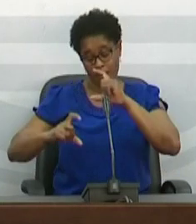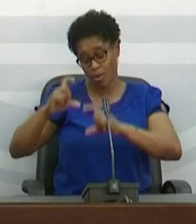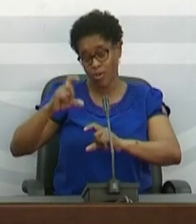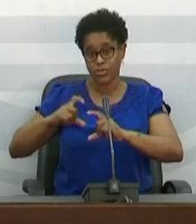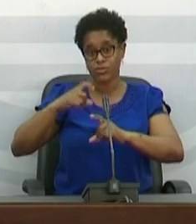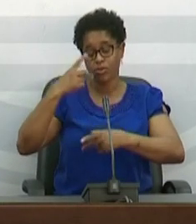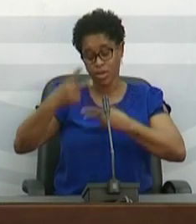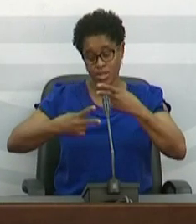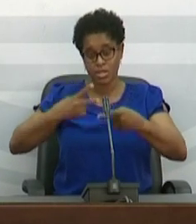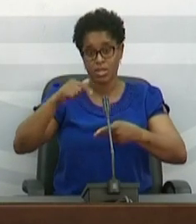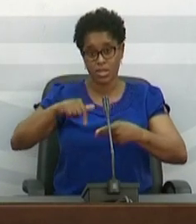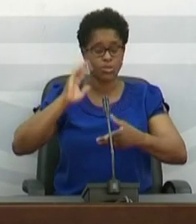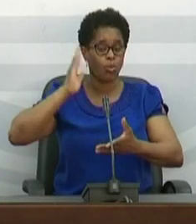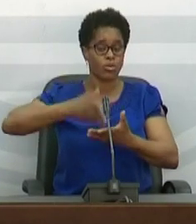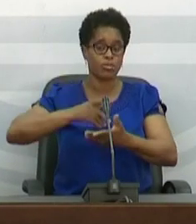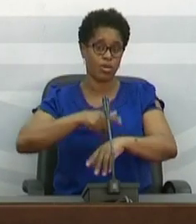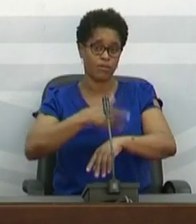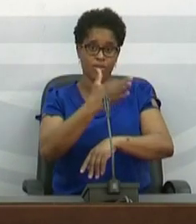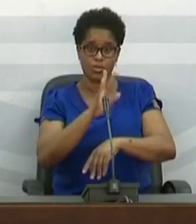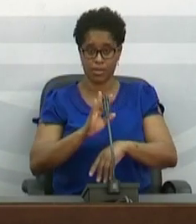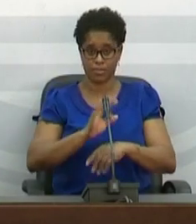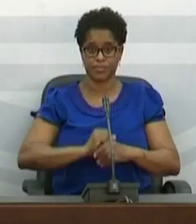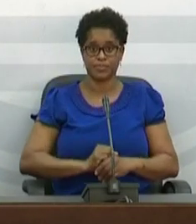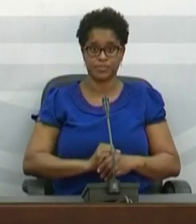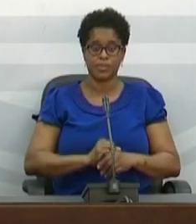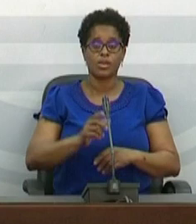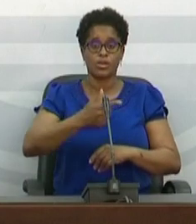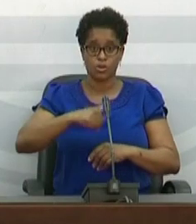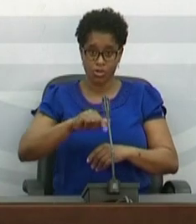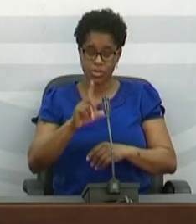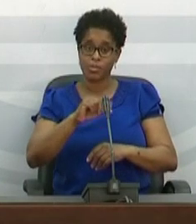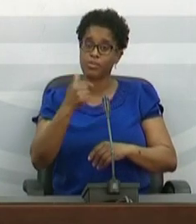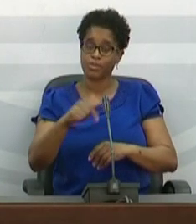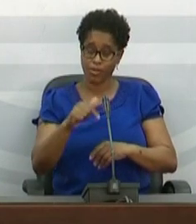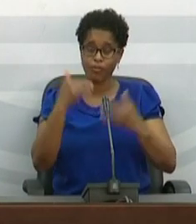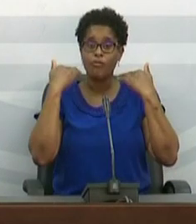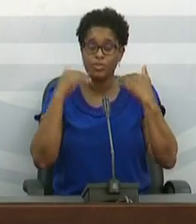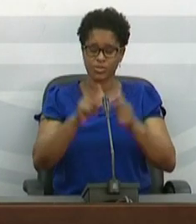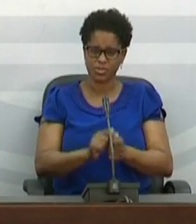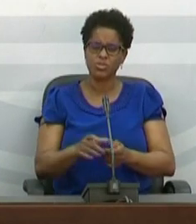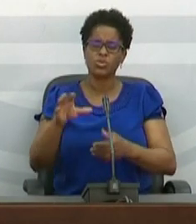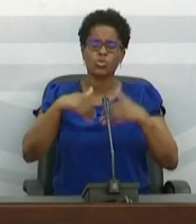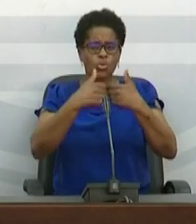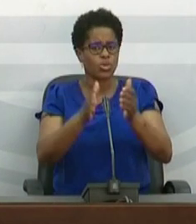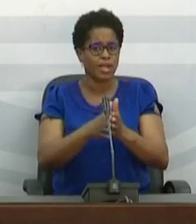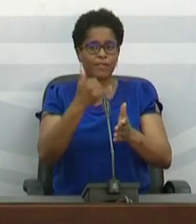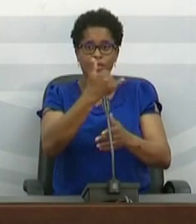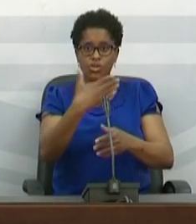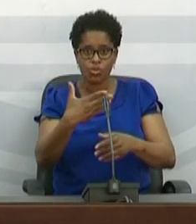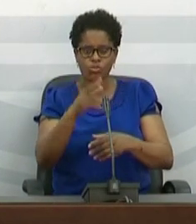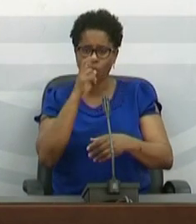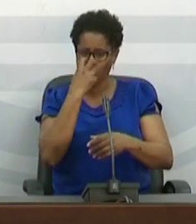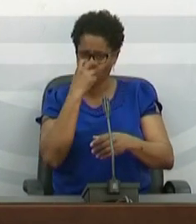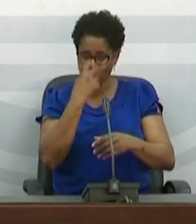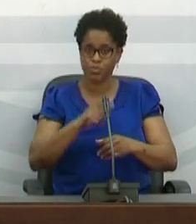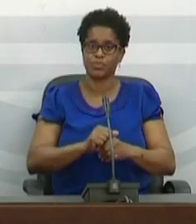que foram analisadas nestas últimas 24 horas. Nós tivemos também o conhecimento de um total de 21 casos suspeitos.